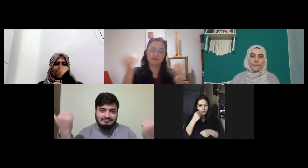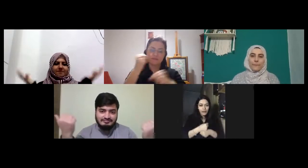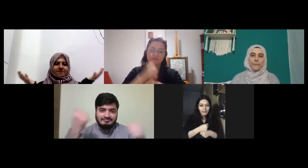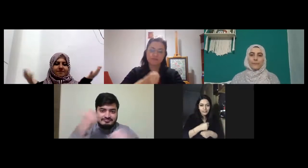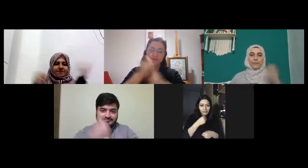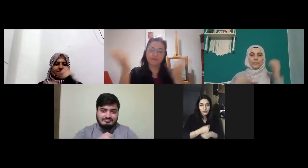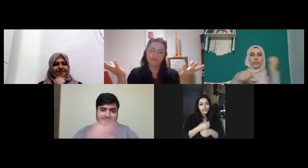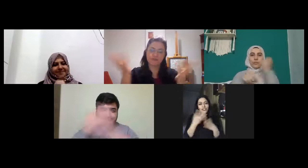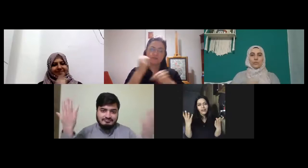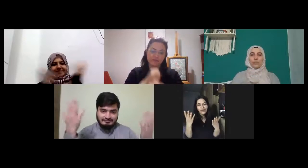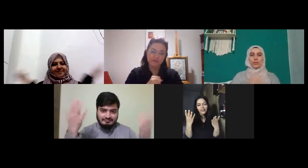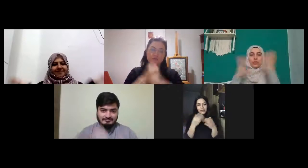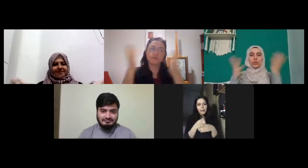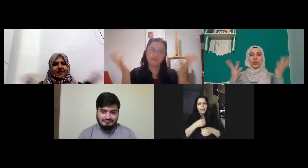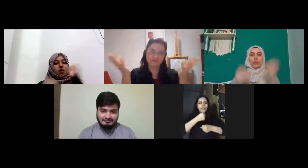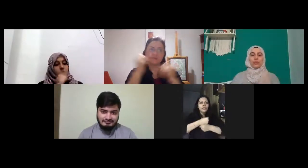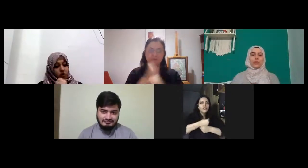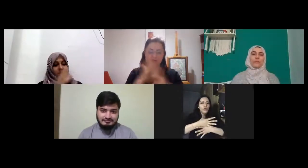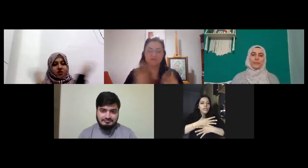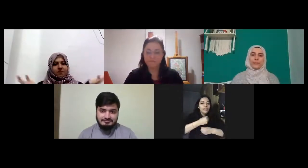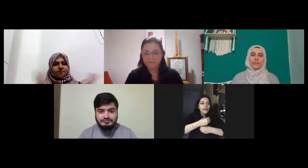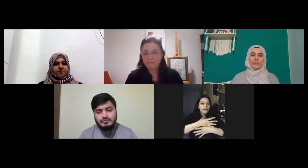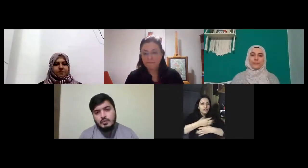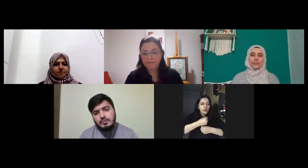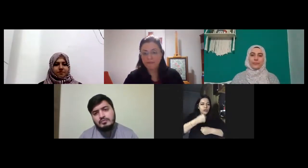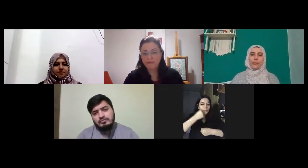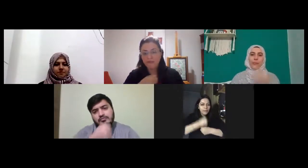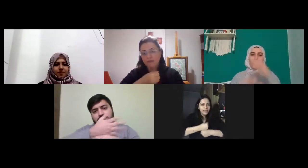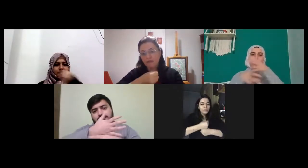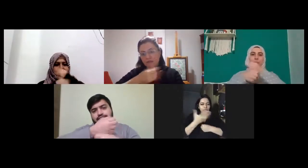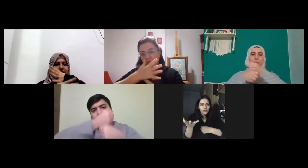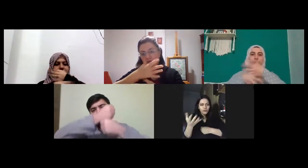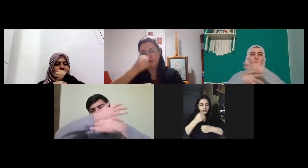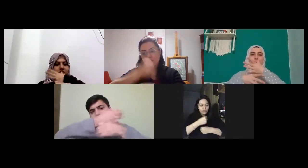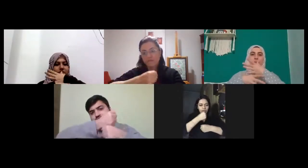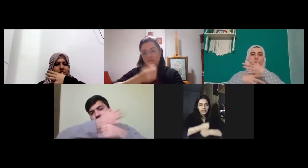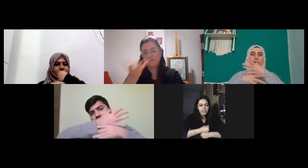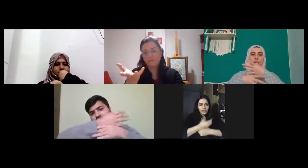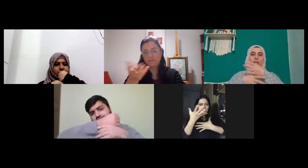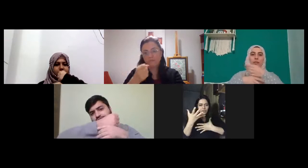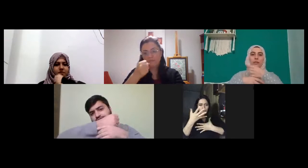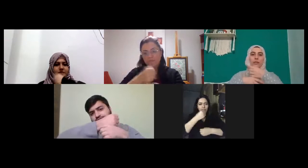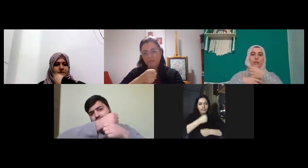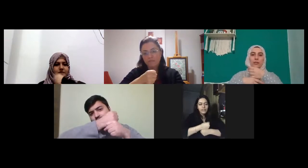aynı çok yaşa ya da şöyle de var bak şöyle bir bu şöyle iki elli açıyoruz ya da